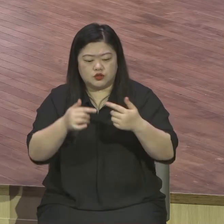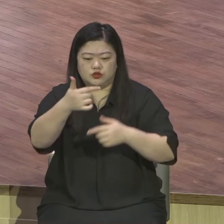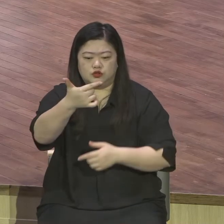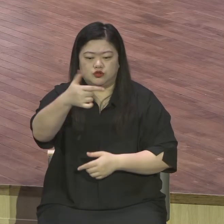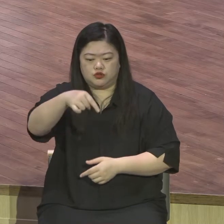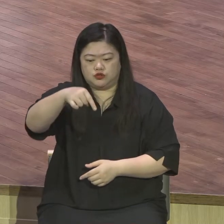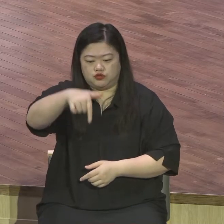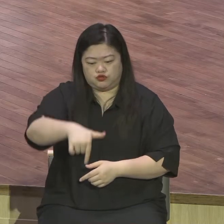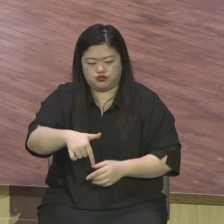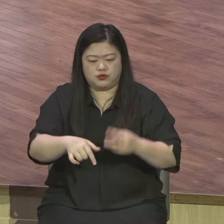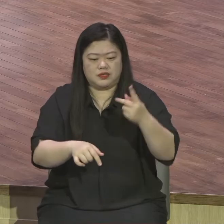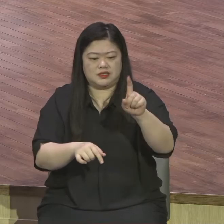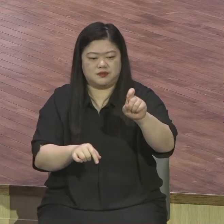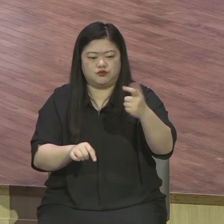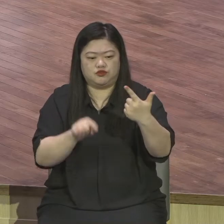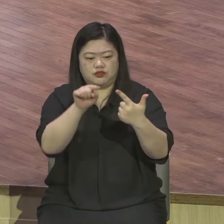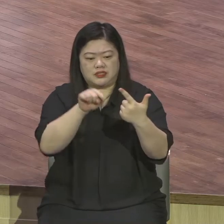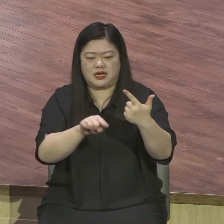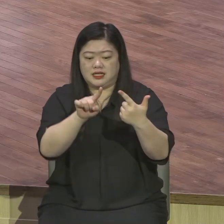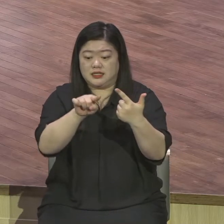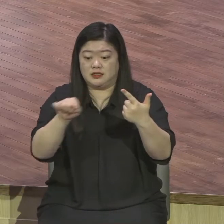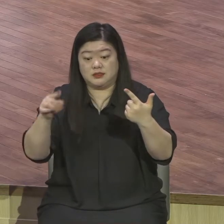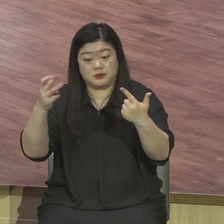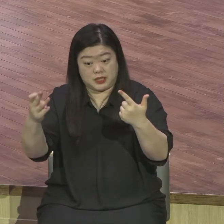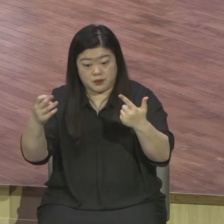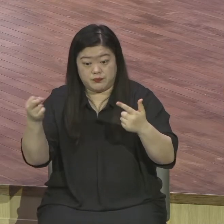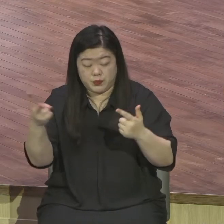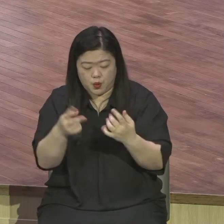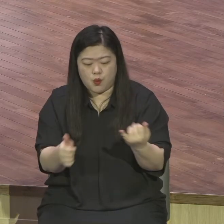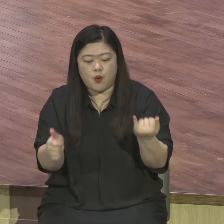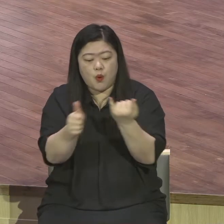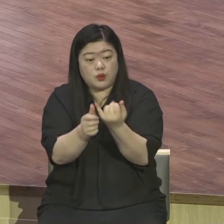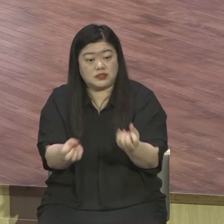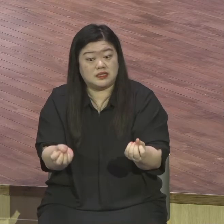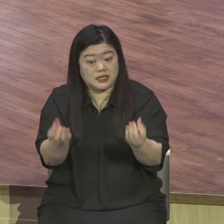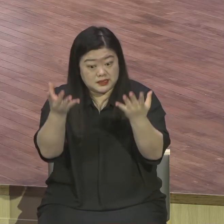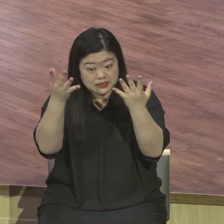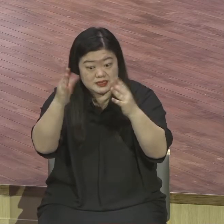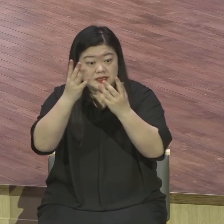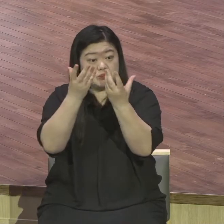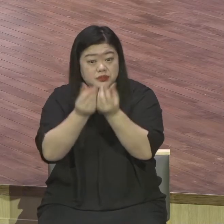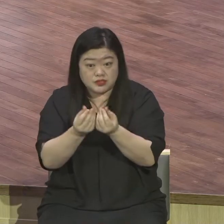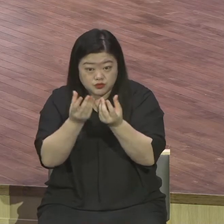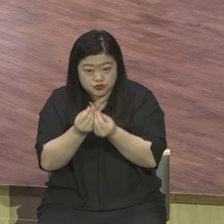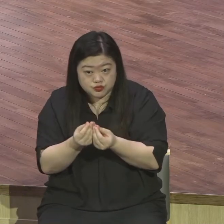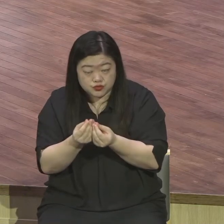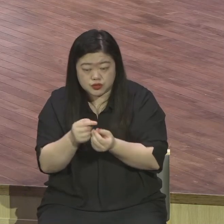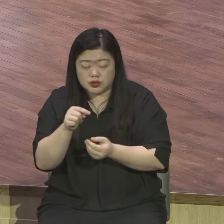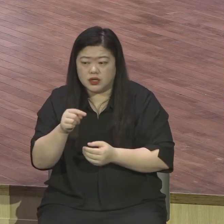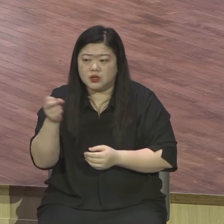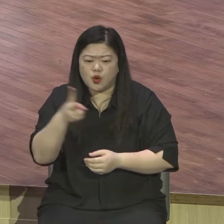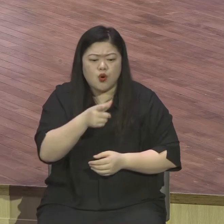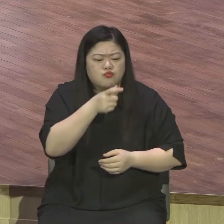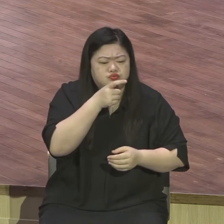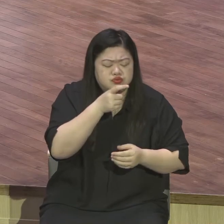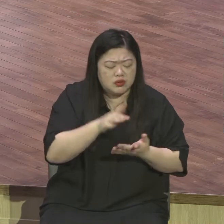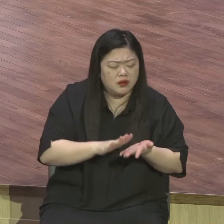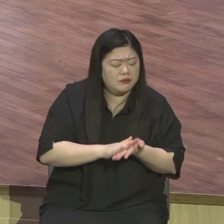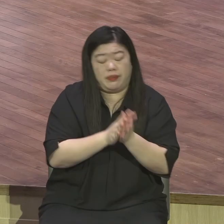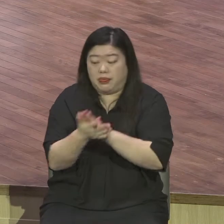1절로 13절 혼인잔치 비유 마태봉 22장 1절 14절과 함께 이